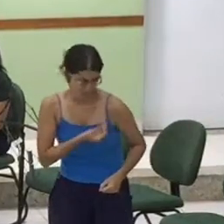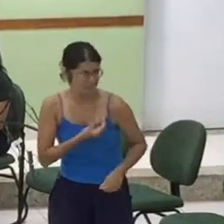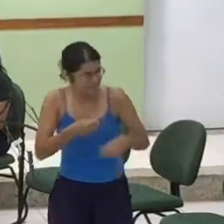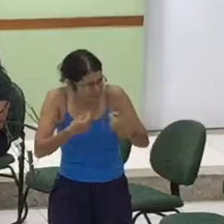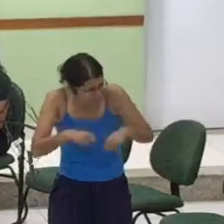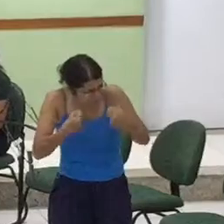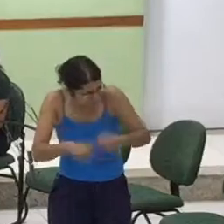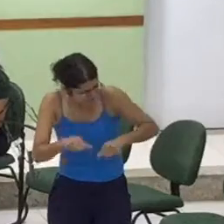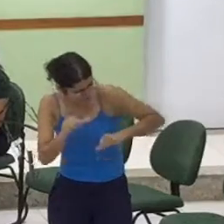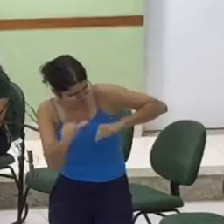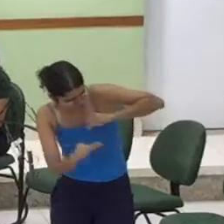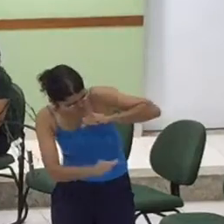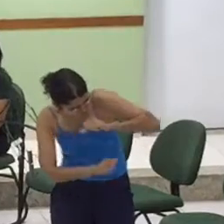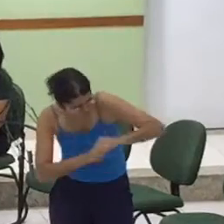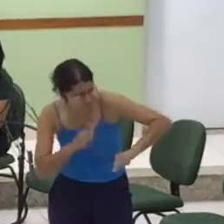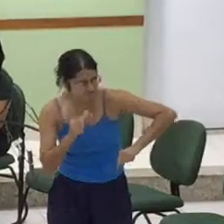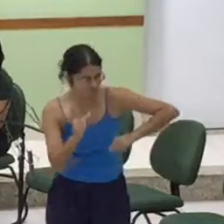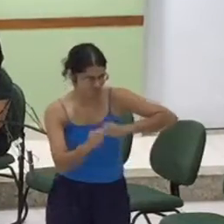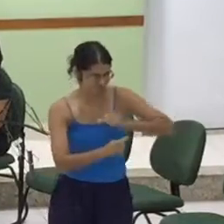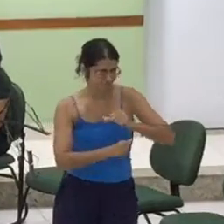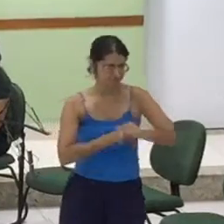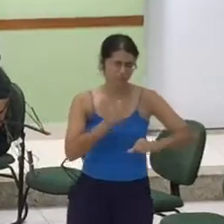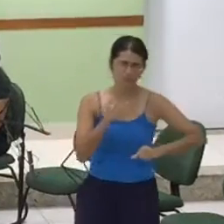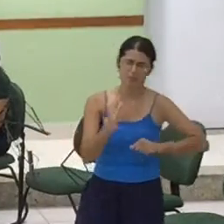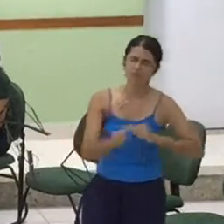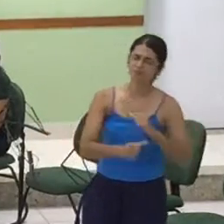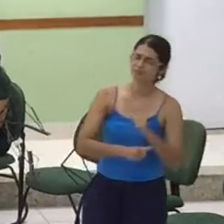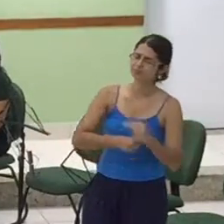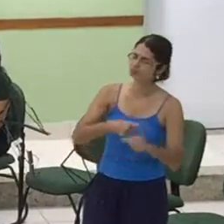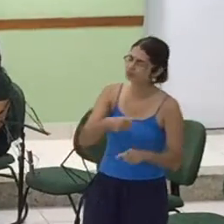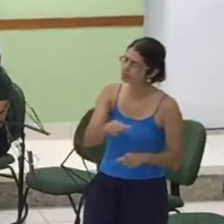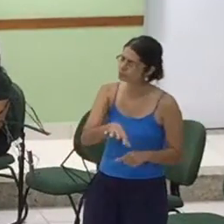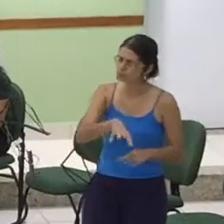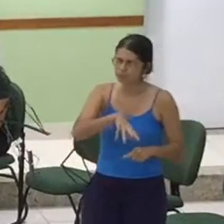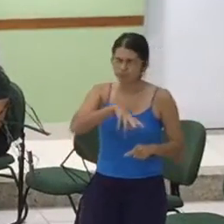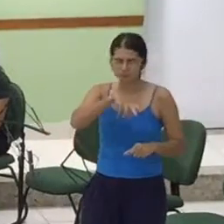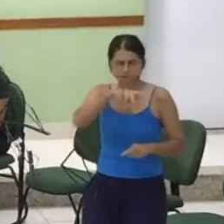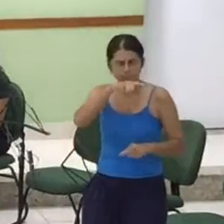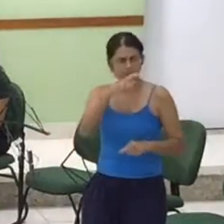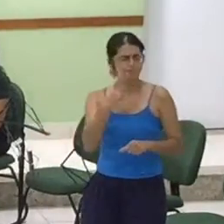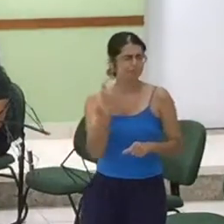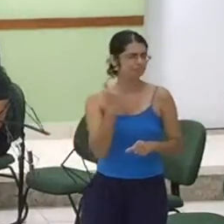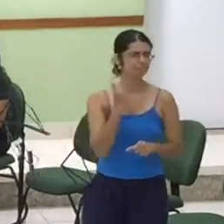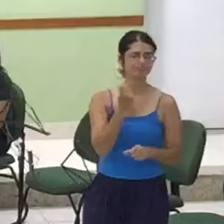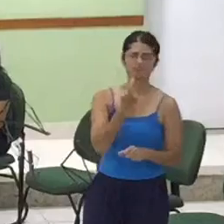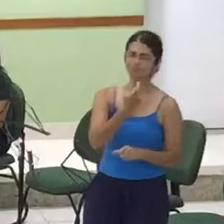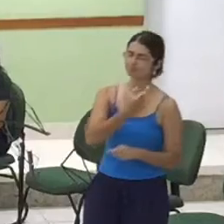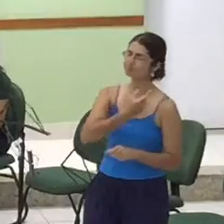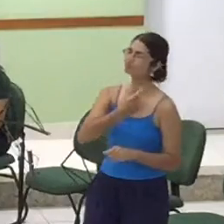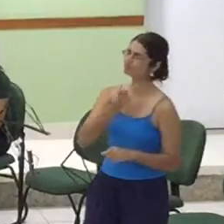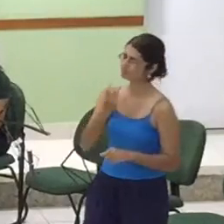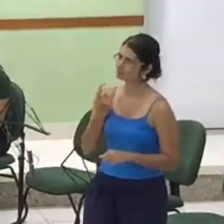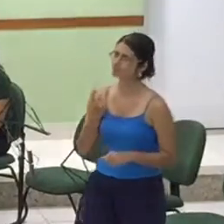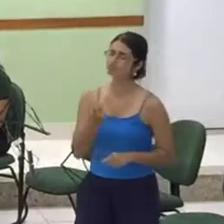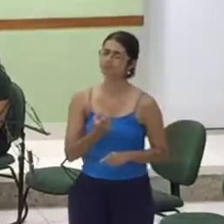E o perfume tem que ser Normalmente derramado